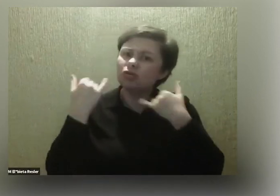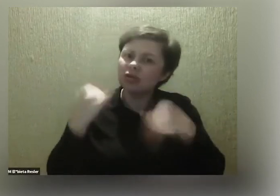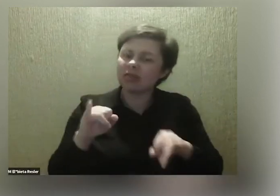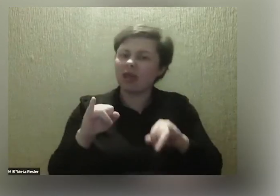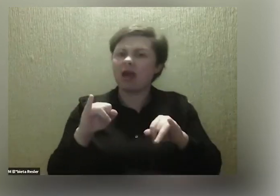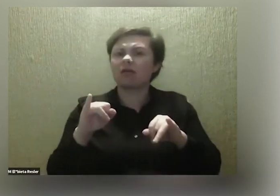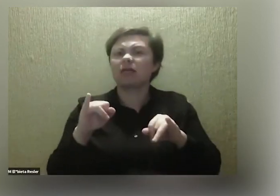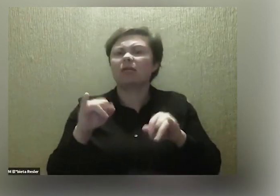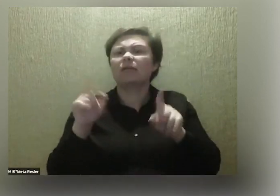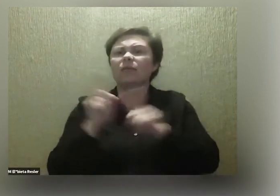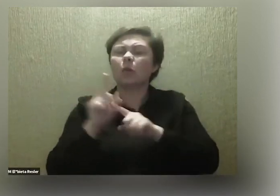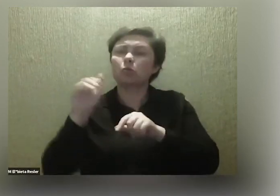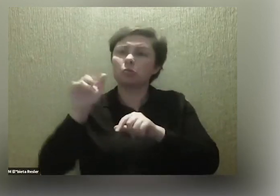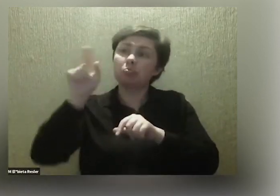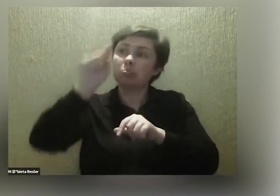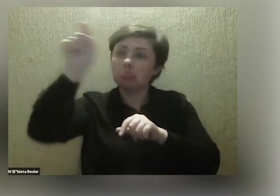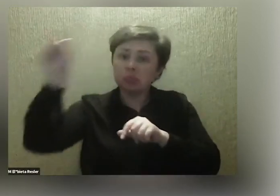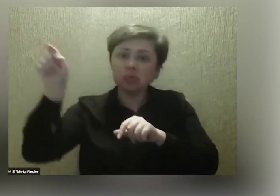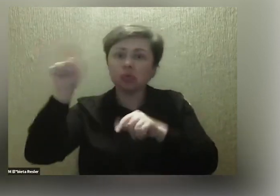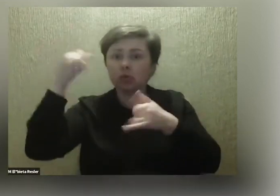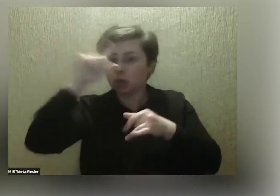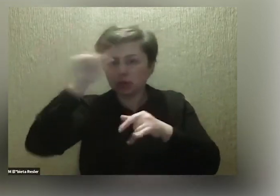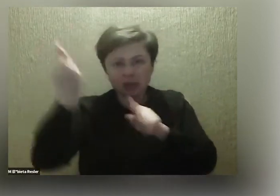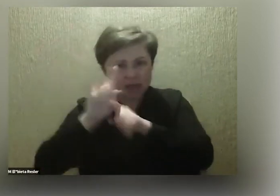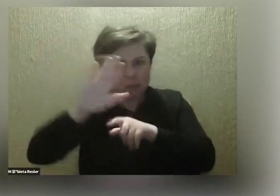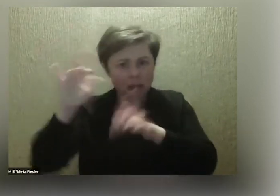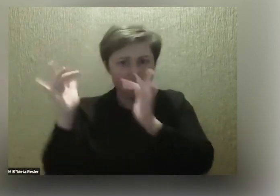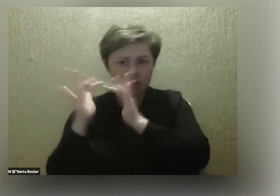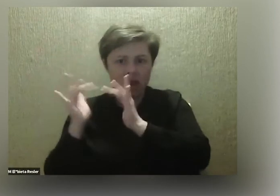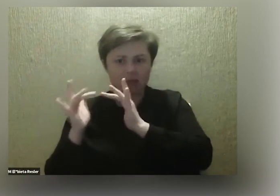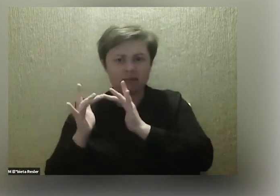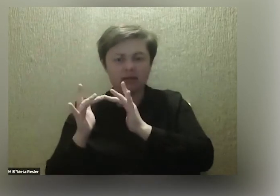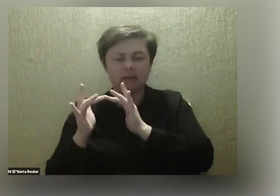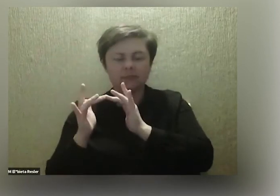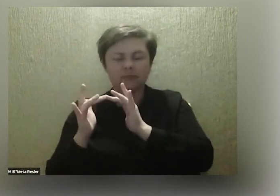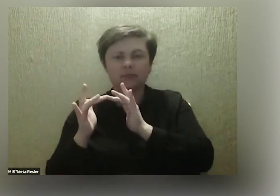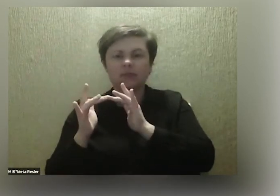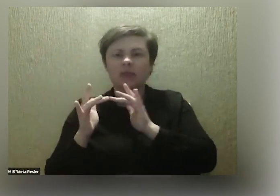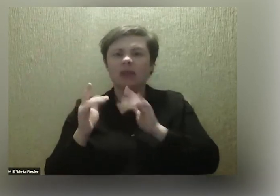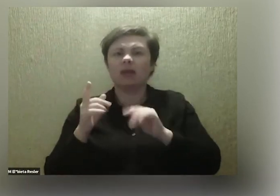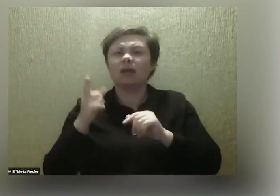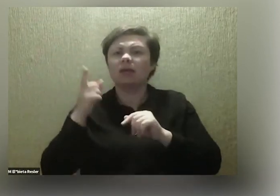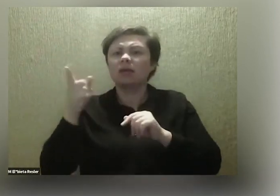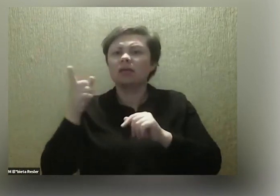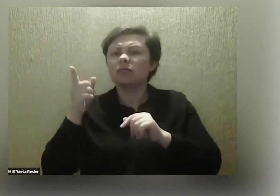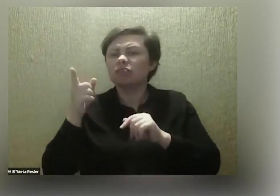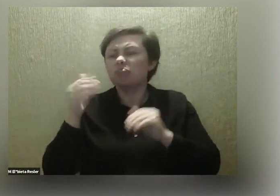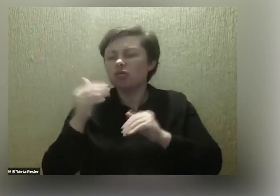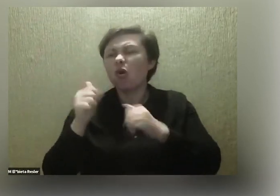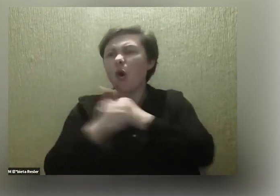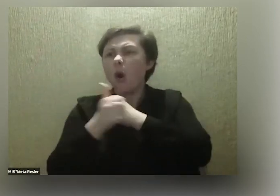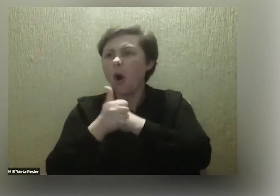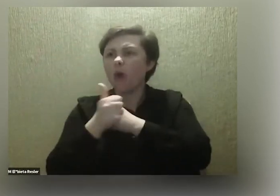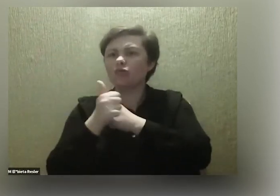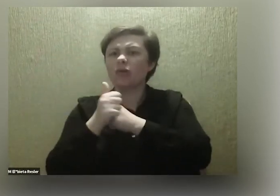też jakąś tam swoją rację w tym wszystkim mają i może nie chodzi im o to, co tobie się wydaje, że oni chcą, tylko de facto